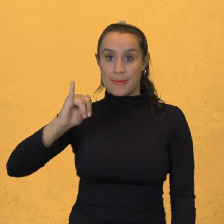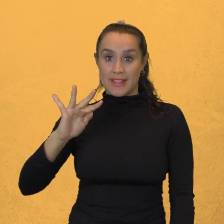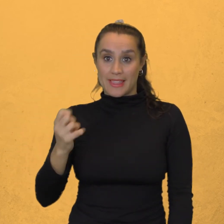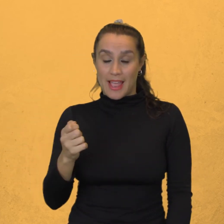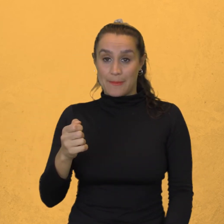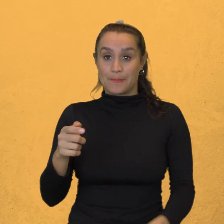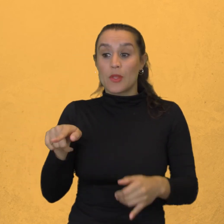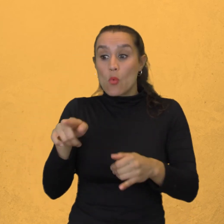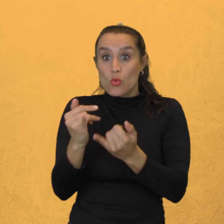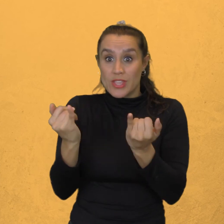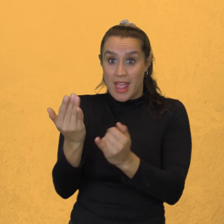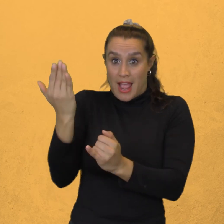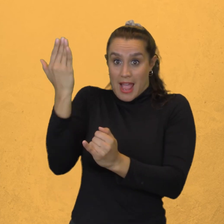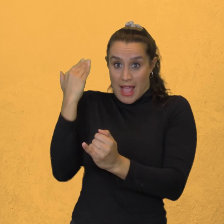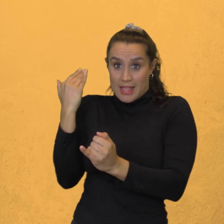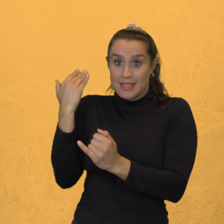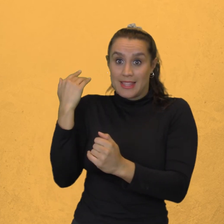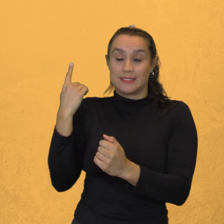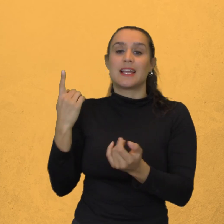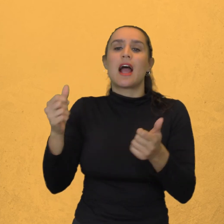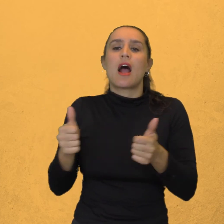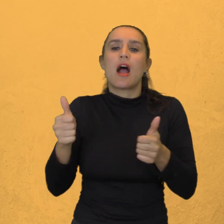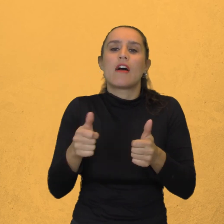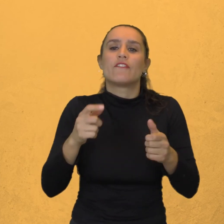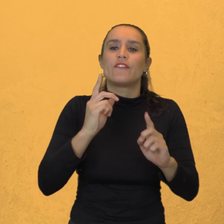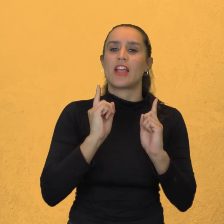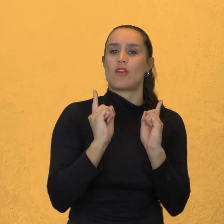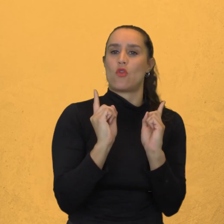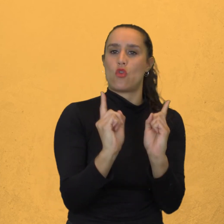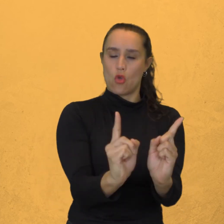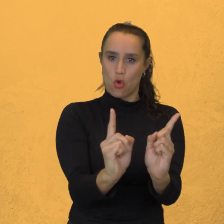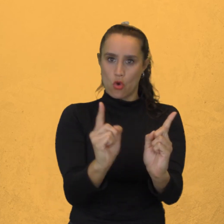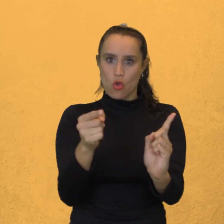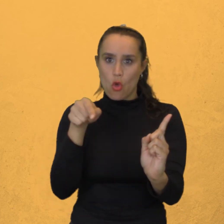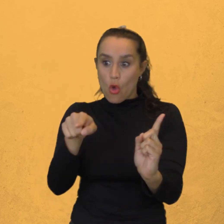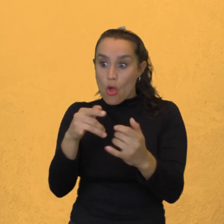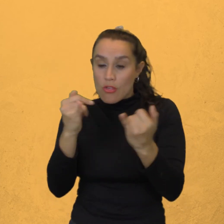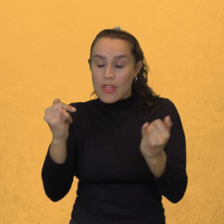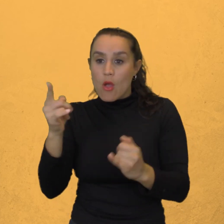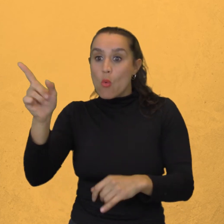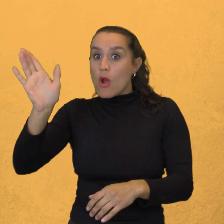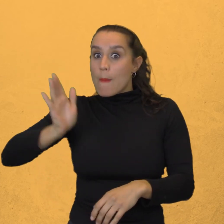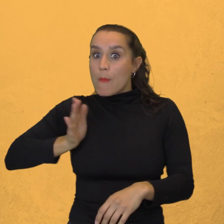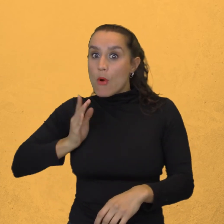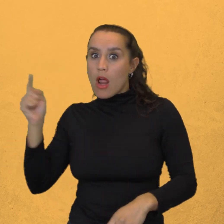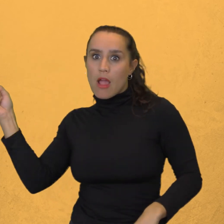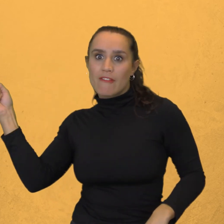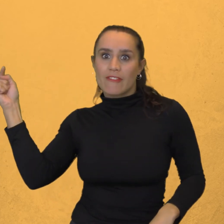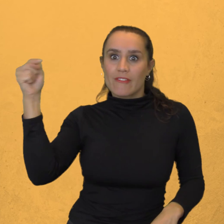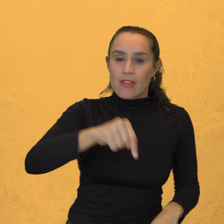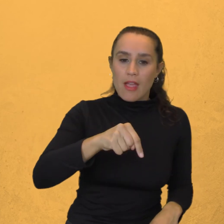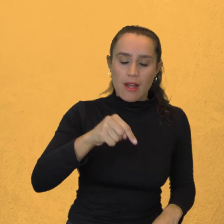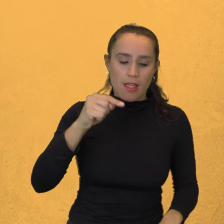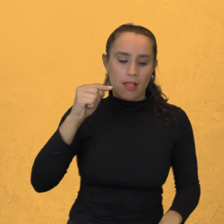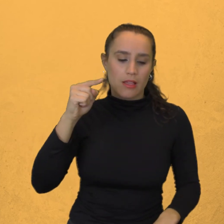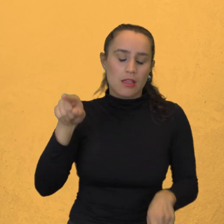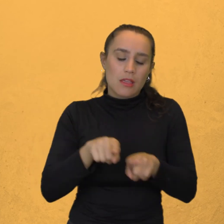mujer Vestida de ñapanga Para besar sus manos Febriles lenguas Aseguraron Se trataba de Dulcinea